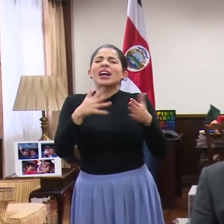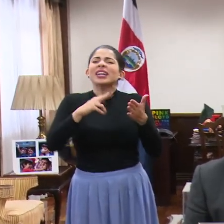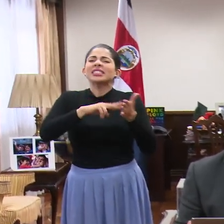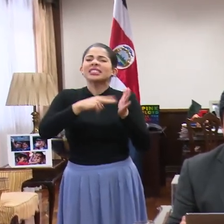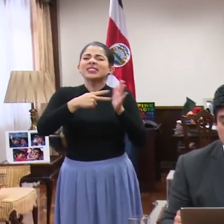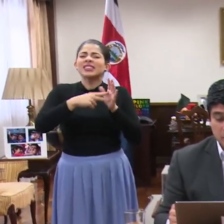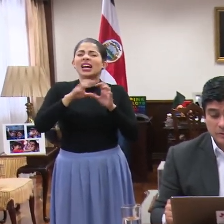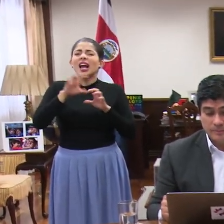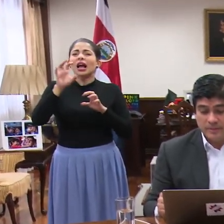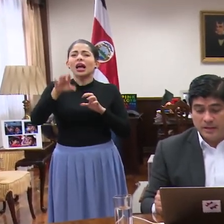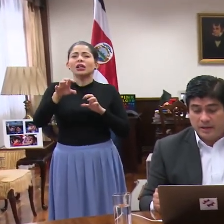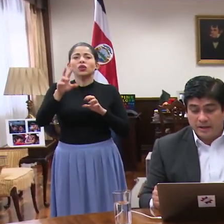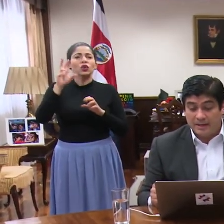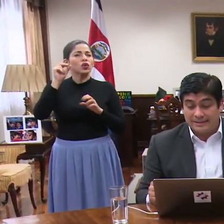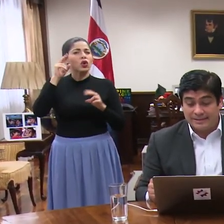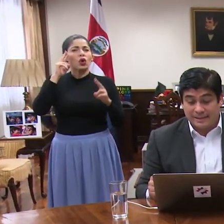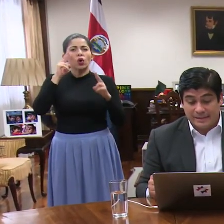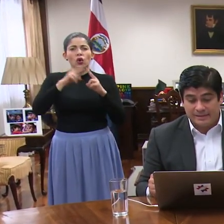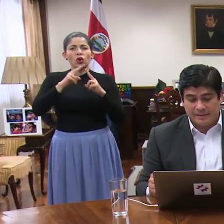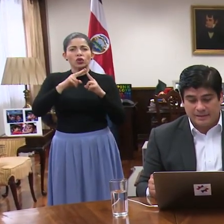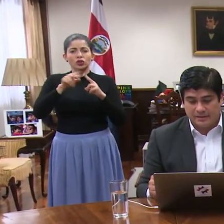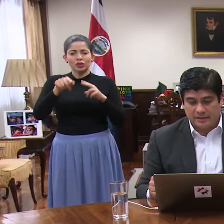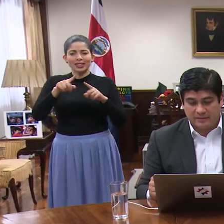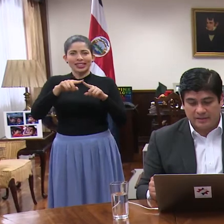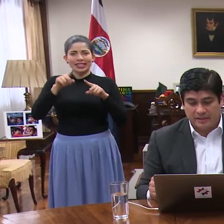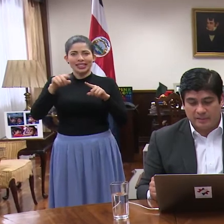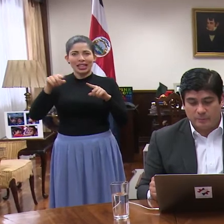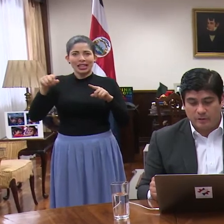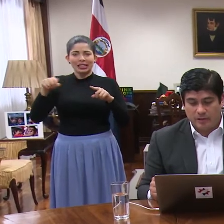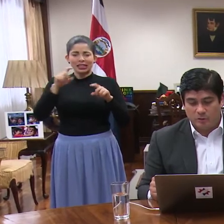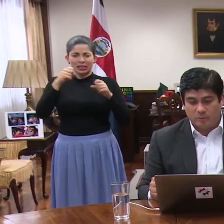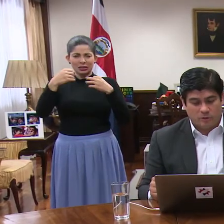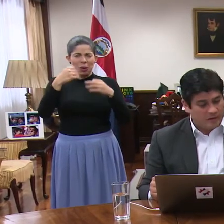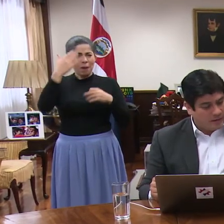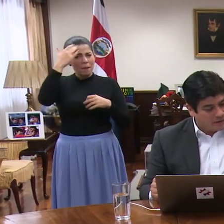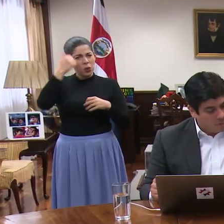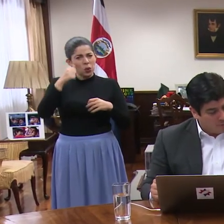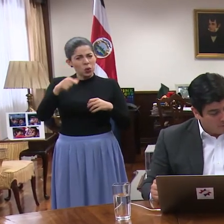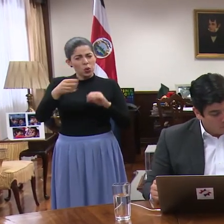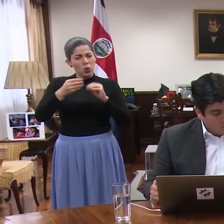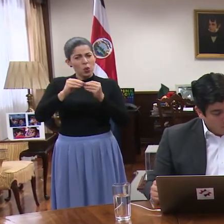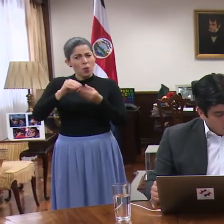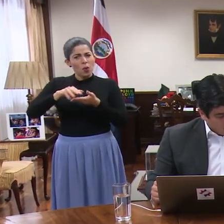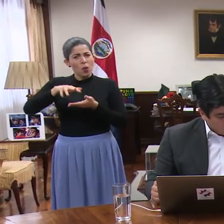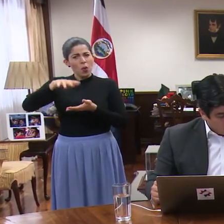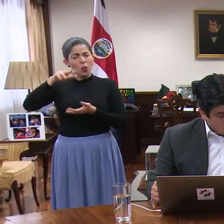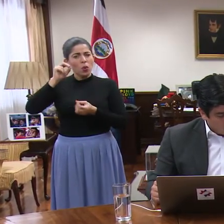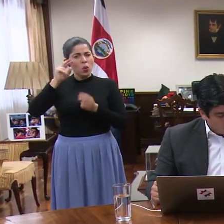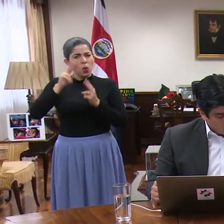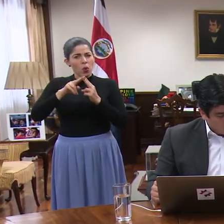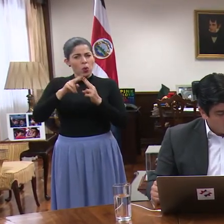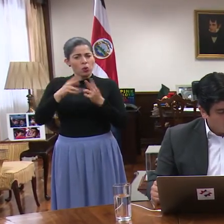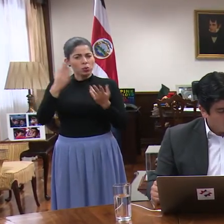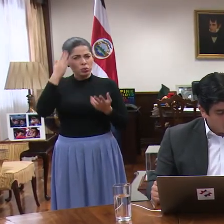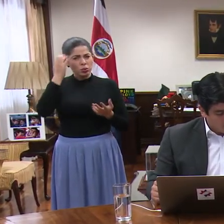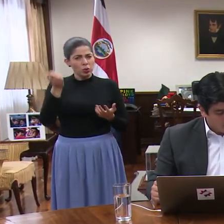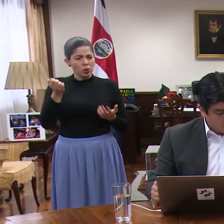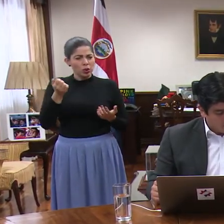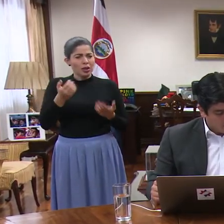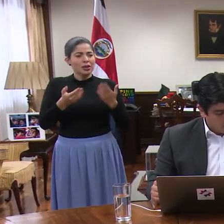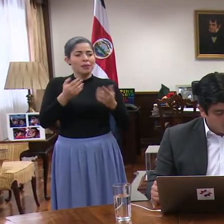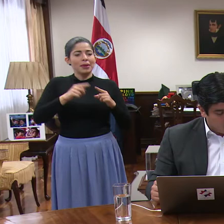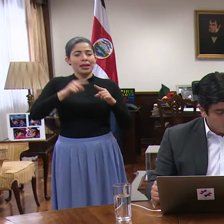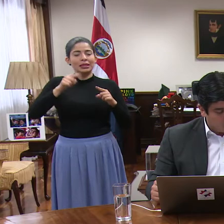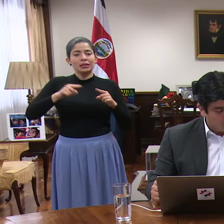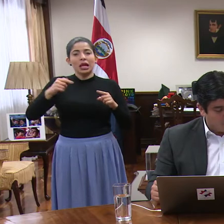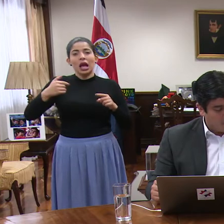decir cantón desconocido en las estadísticas y que faciliten por qué el número va en aumento. Ahí tal vez, debe ser que en las